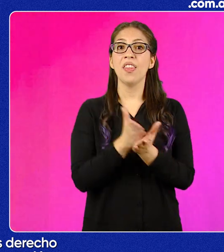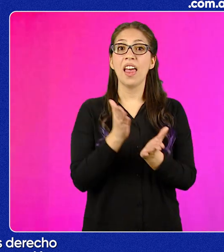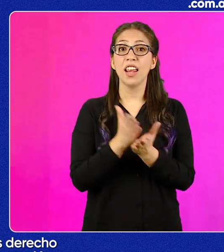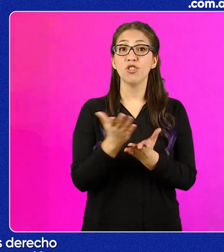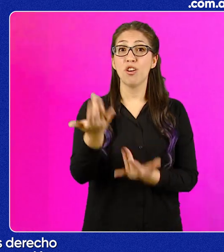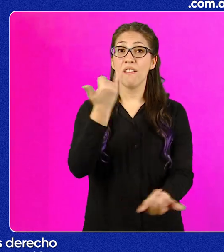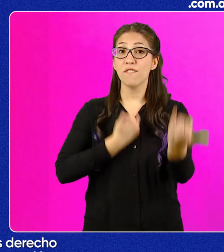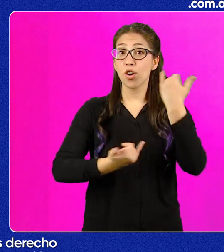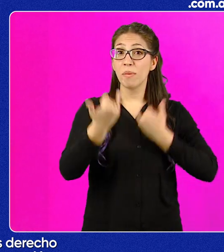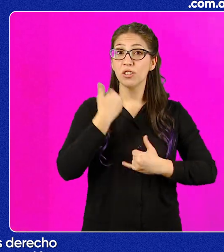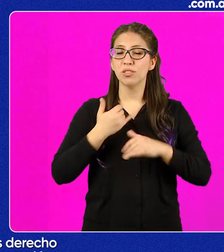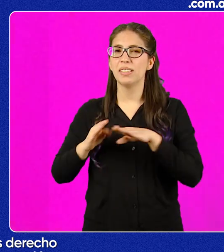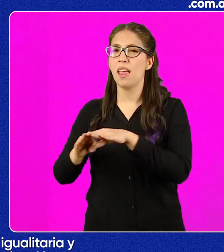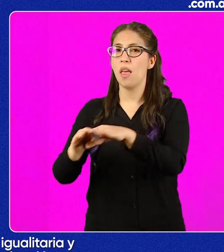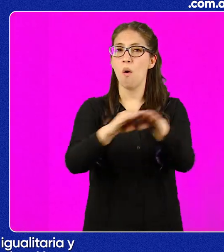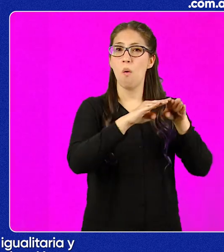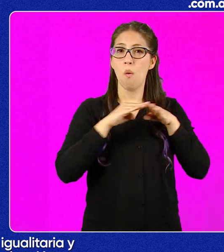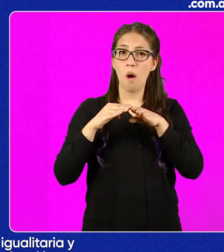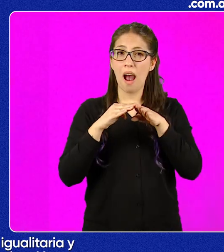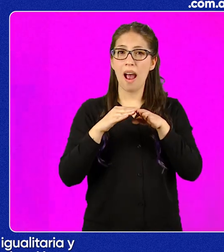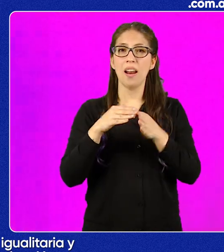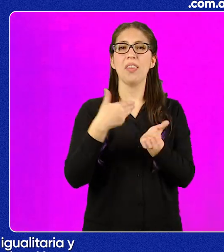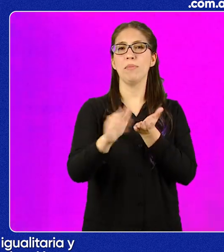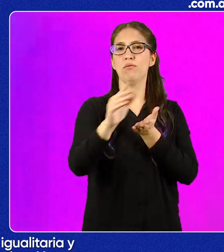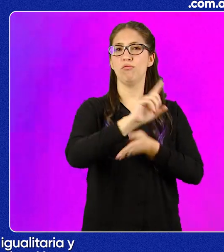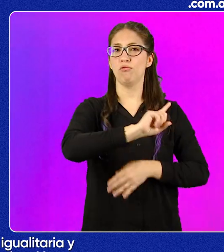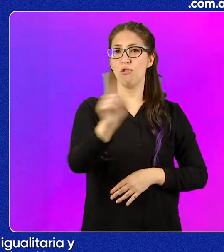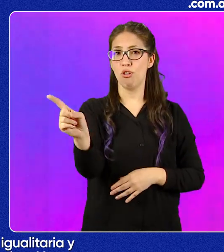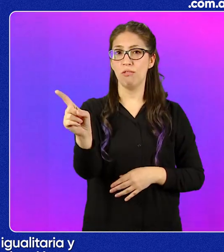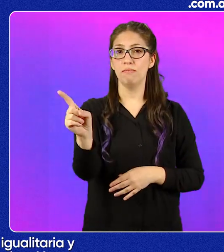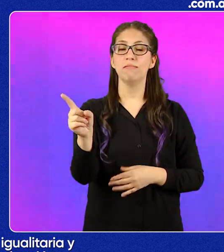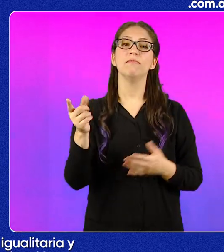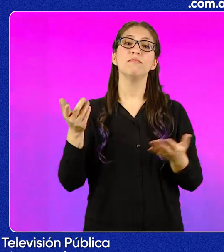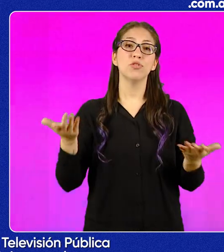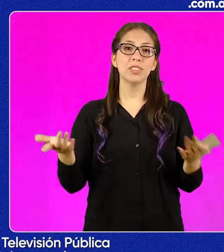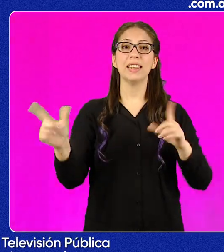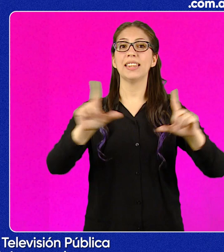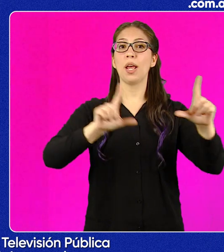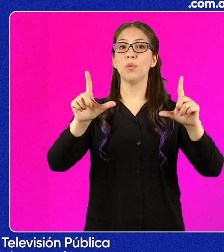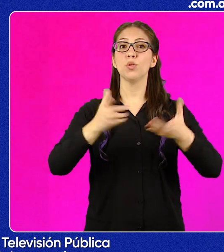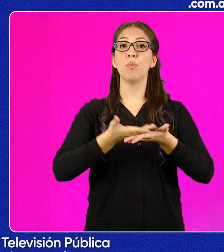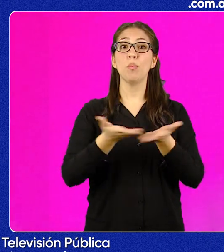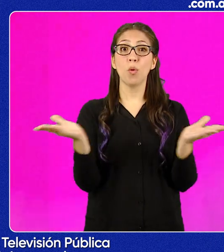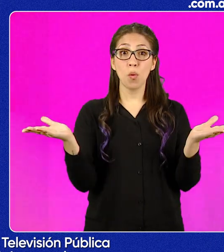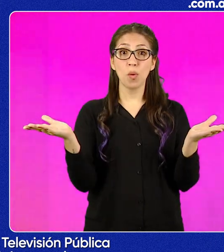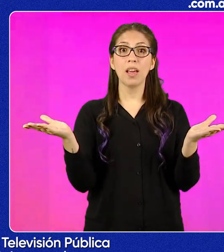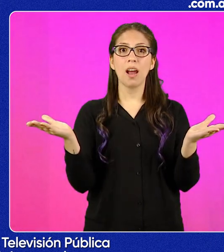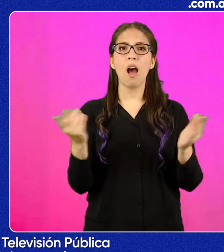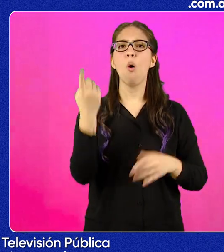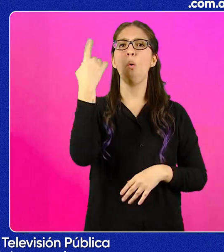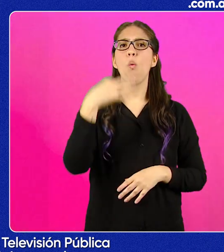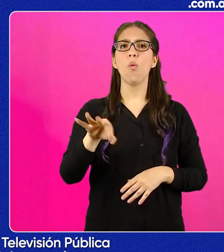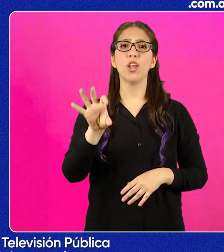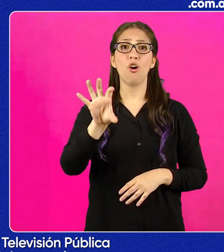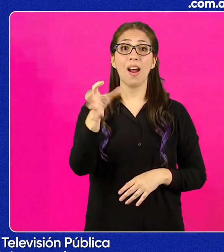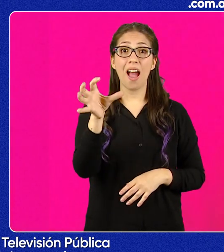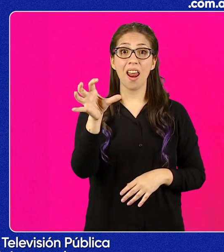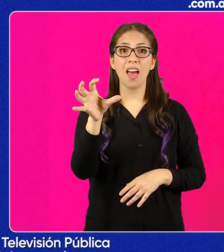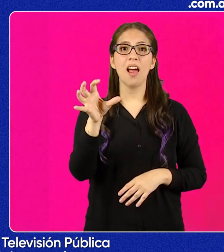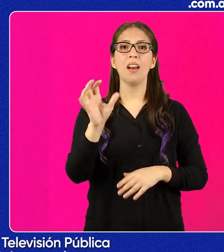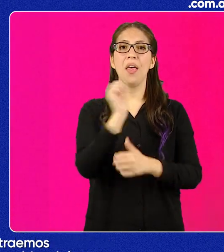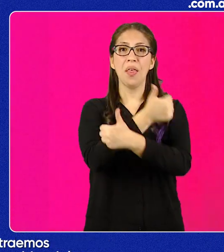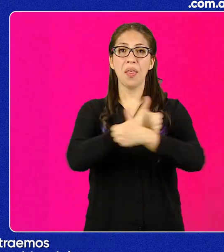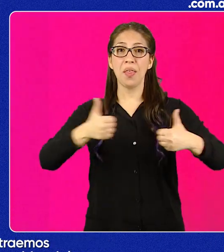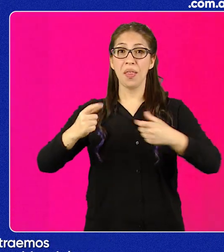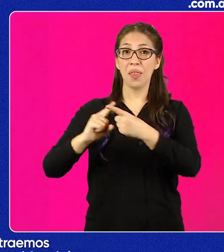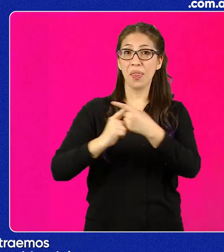Tenemos derecho a la información, de manera igualitaria y sin discriminación. Por eso, desde la Televisión Pública, somos el único